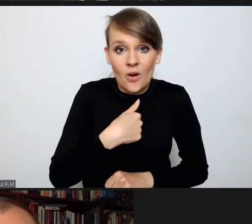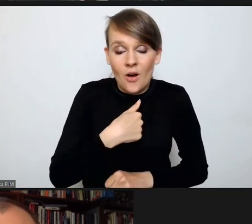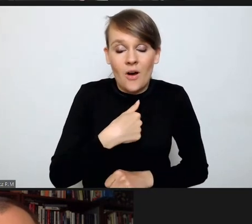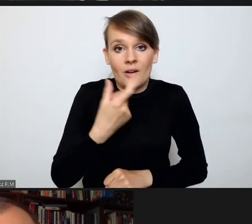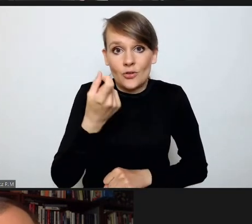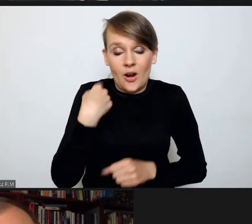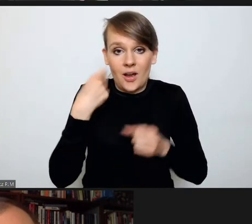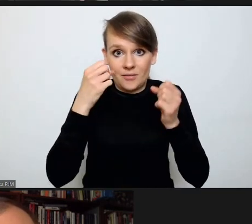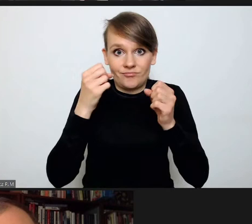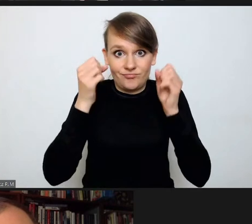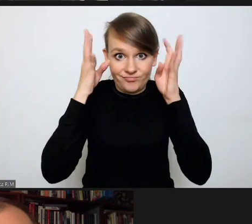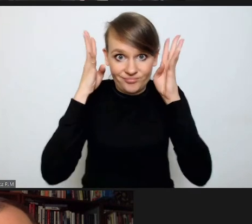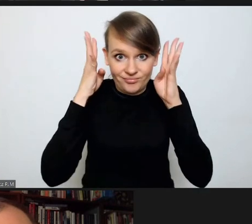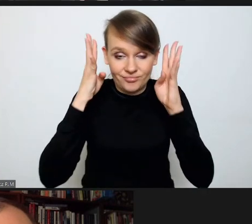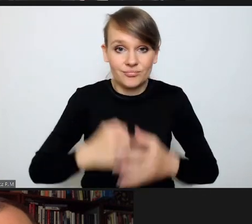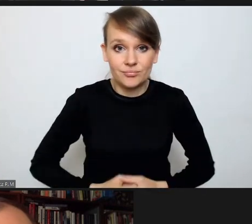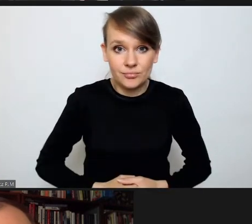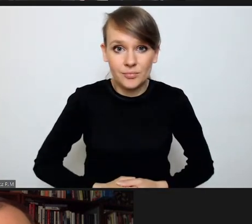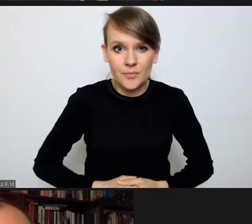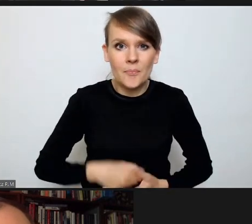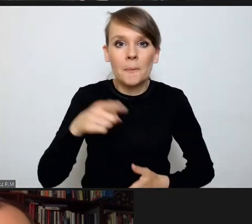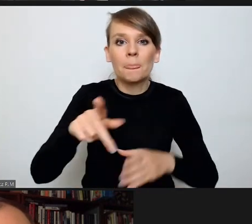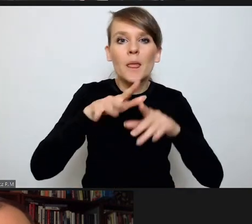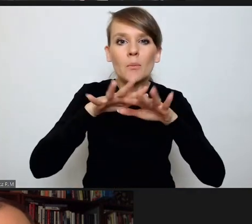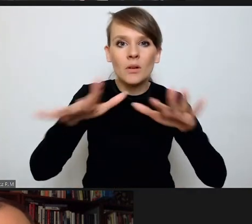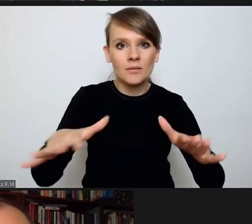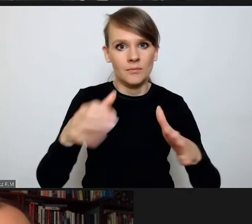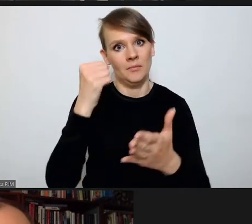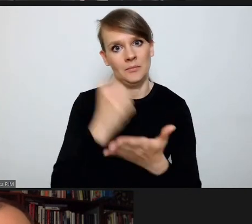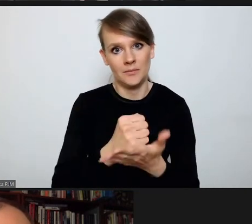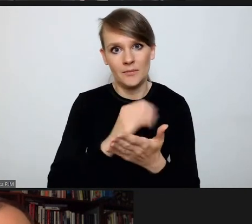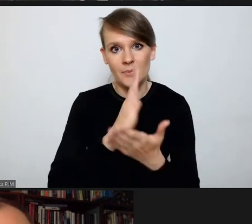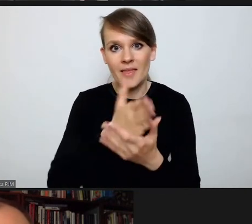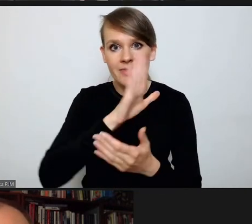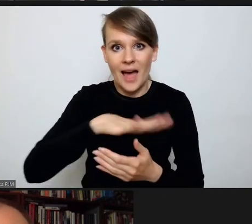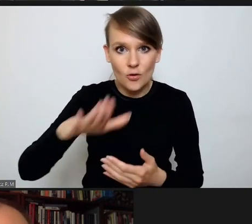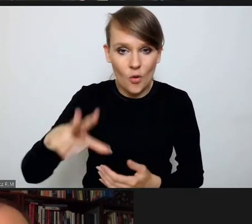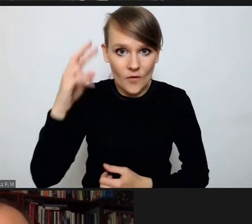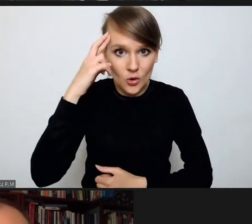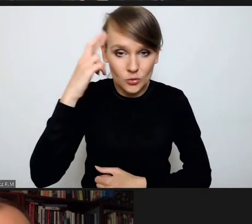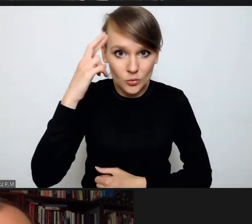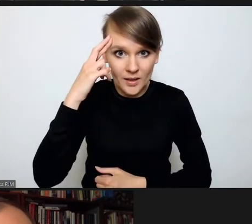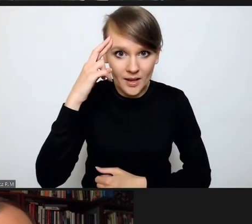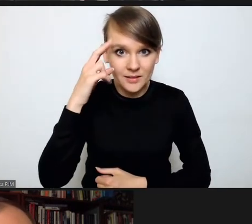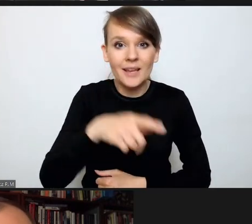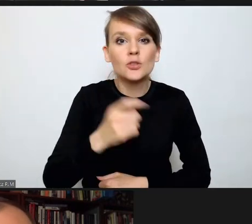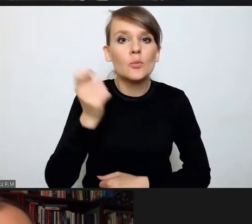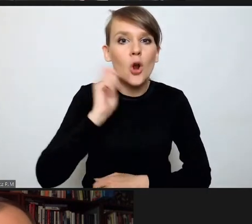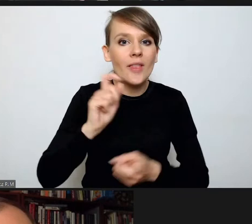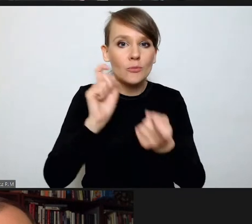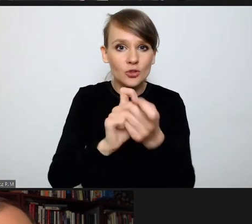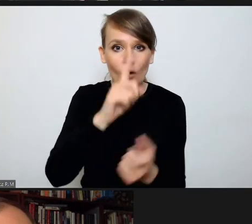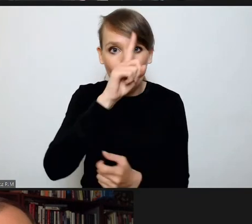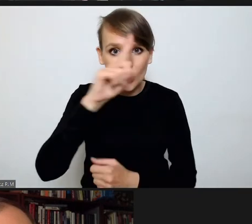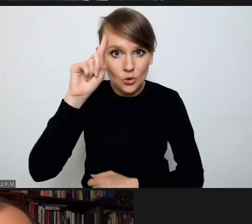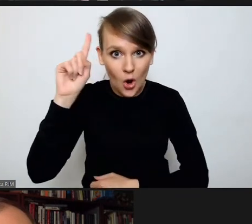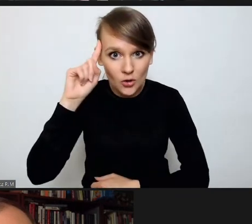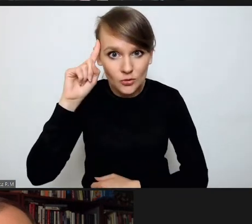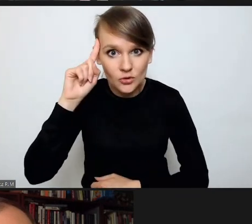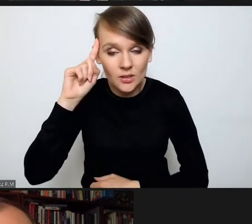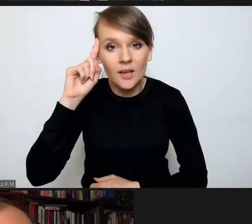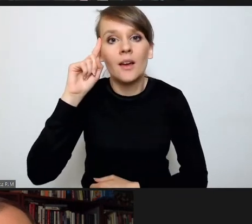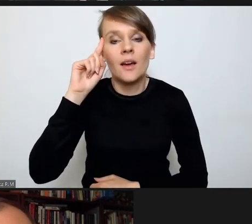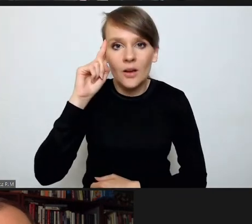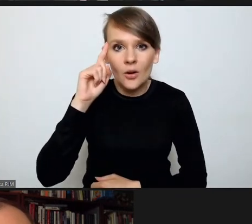trochę jeżą na głowie. Ponieważ w powszechnym lub prawno-międzynarodowym rozumieniu zbrodnie przeciwko ludzkości, to to